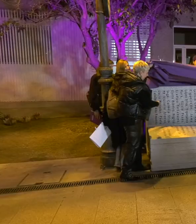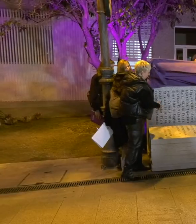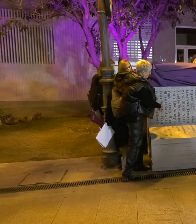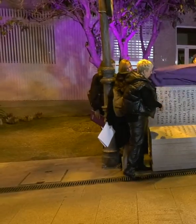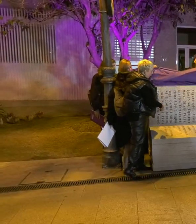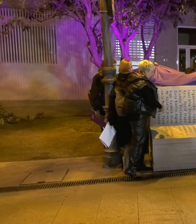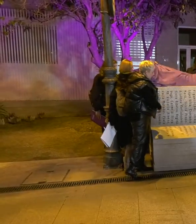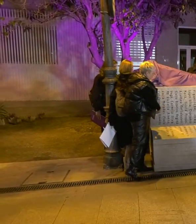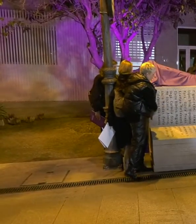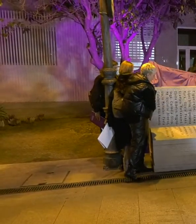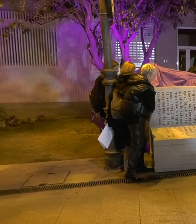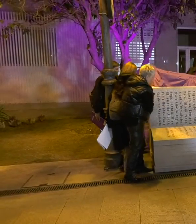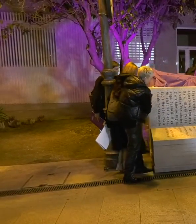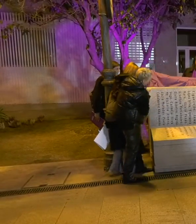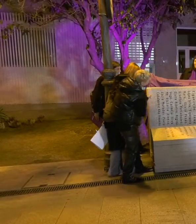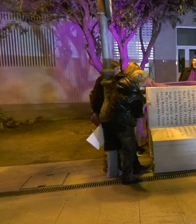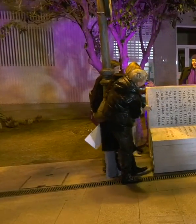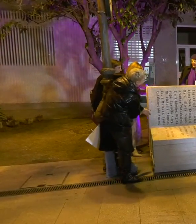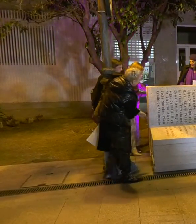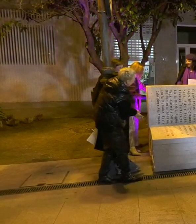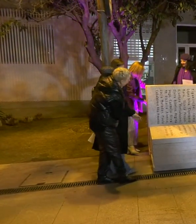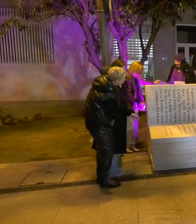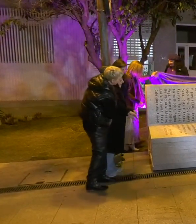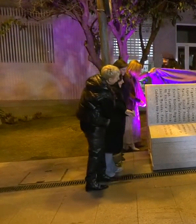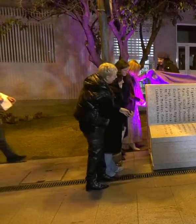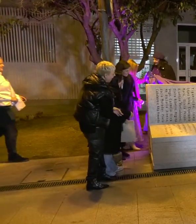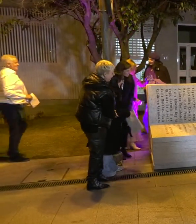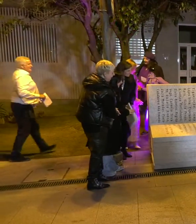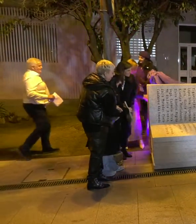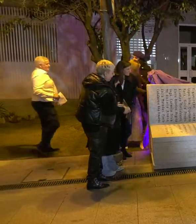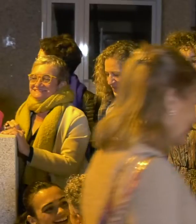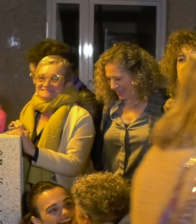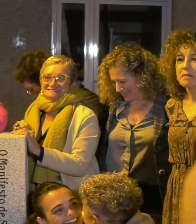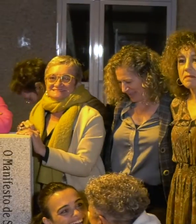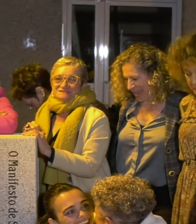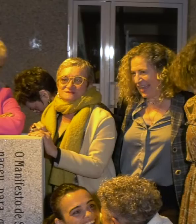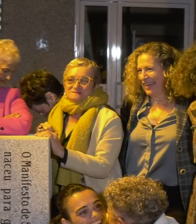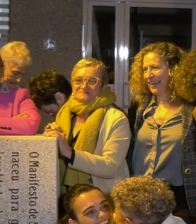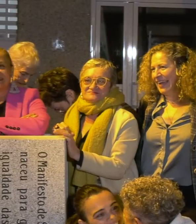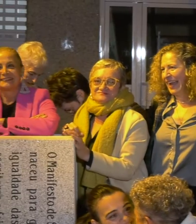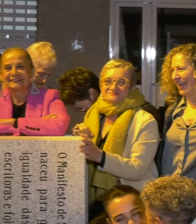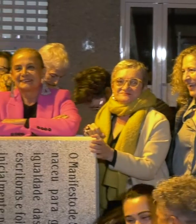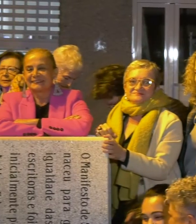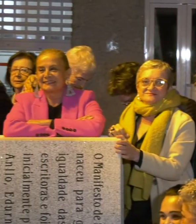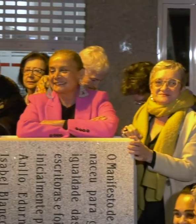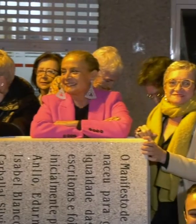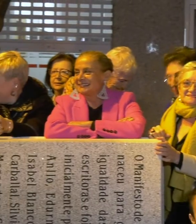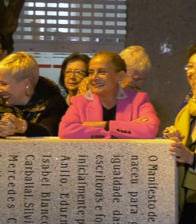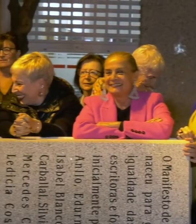Ose estamos aquí para celebrar a festa da Palabra das Mulleres